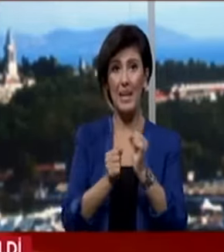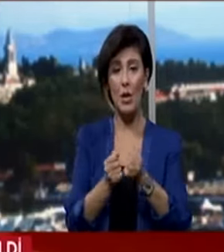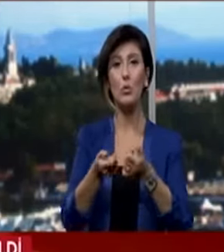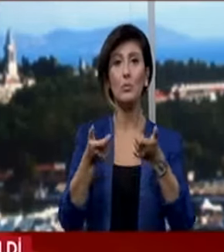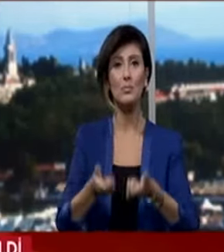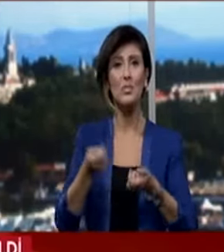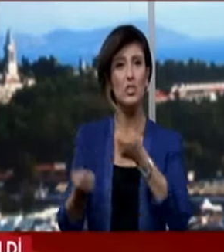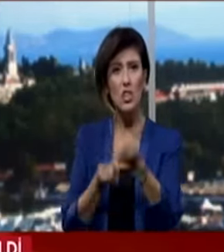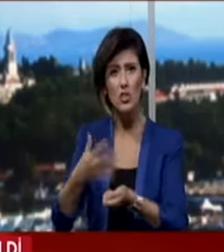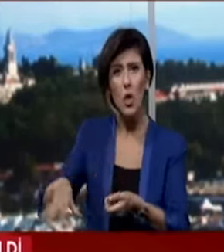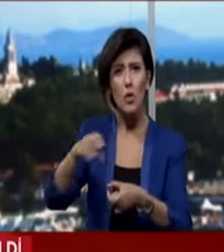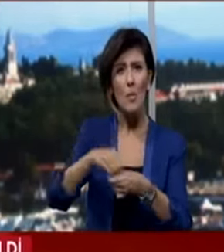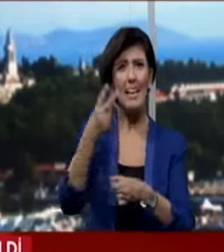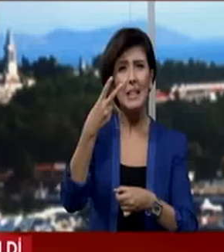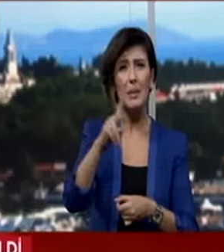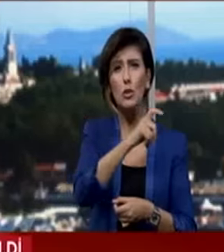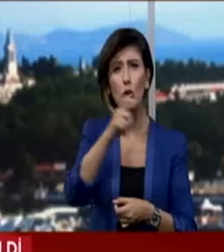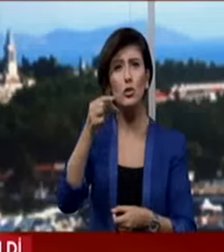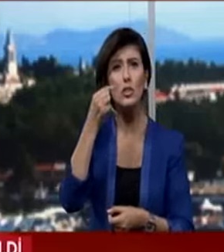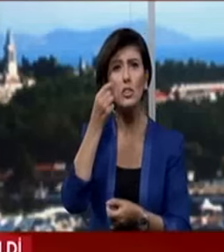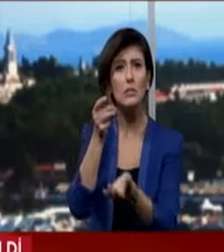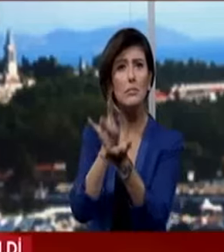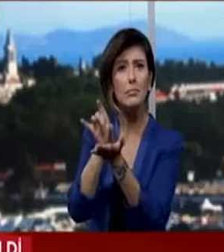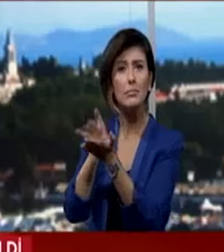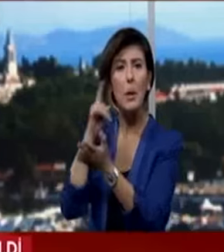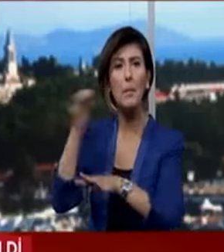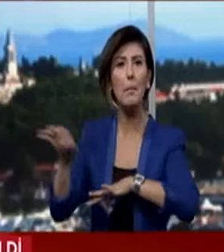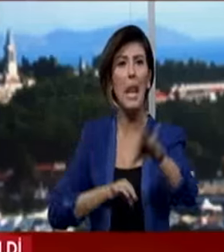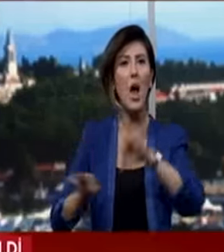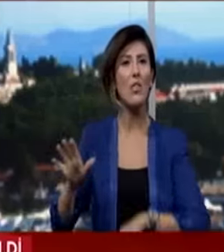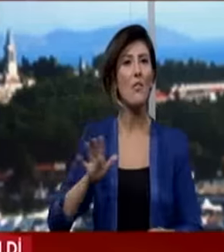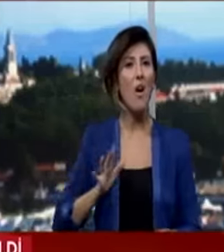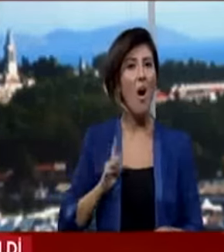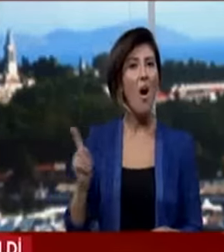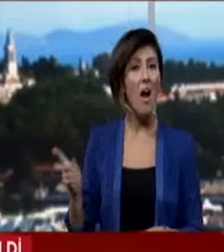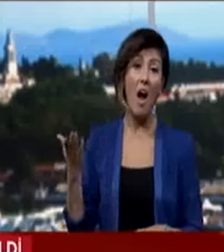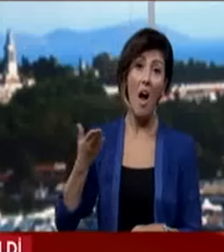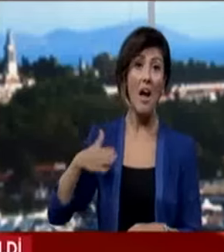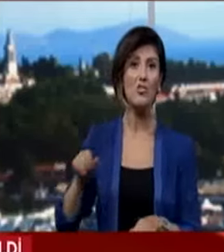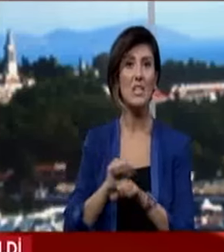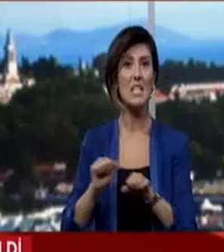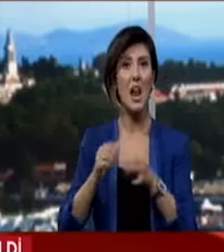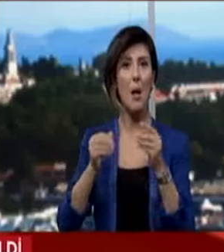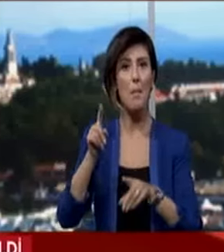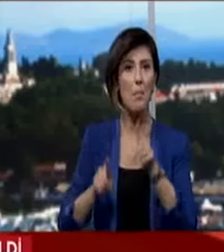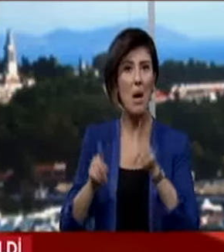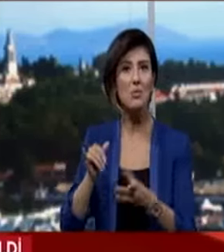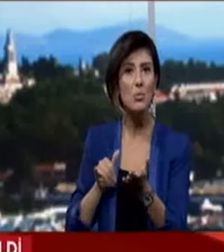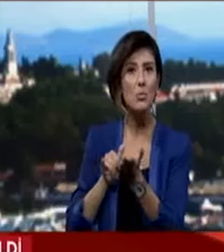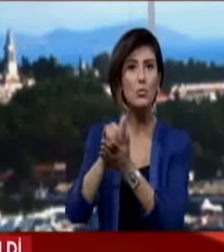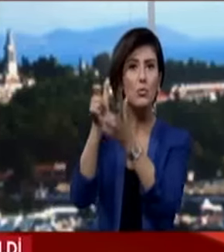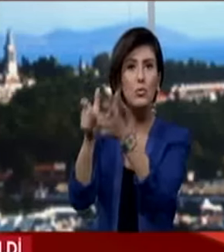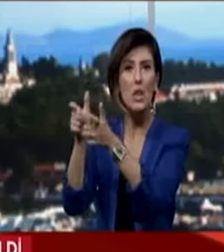dahil toplam 2900 çalışanın işine son vermeyi planlıyor. Air France ayrıca zarar eden bazı uçuş